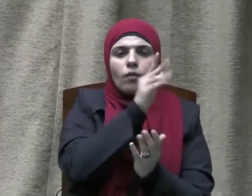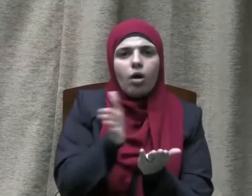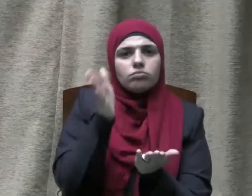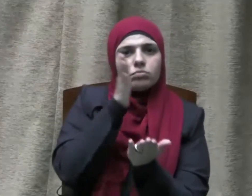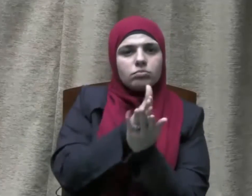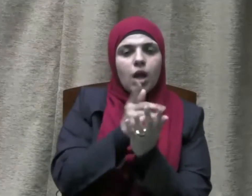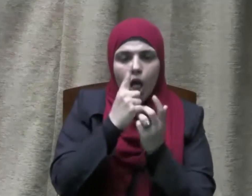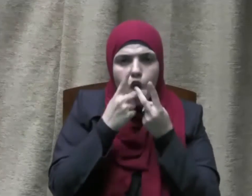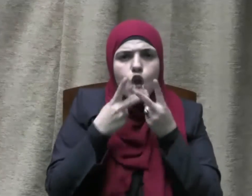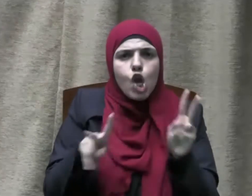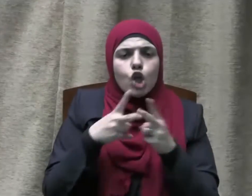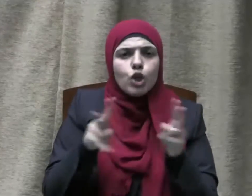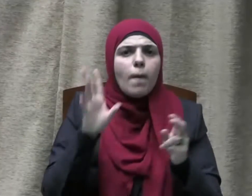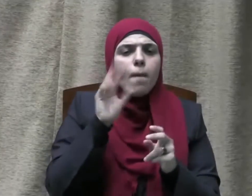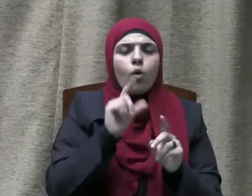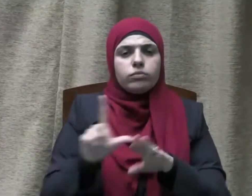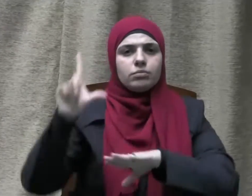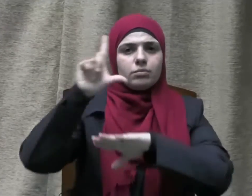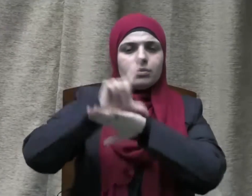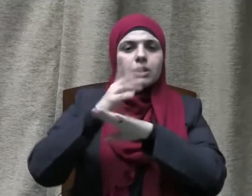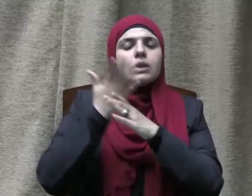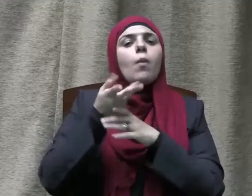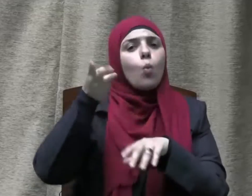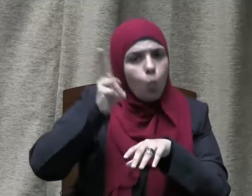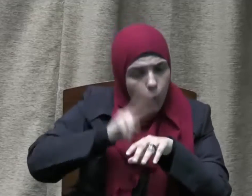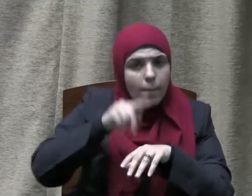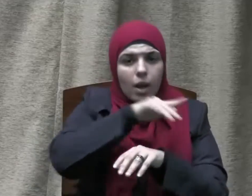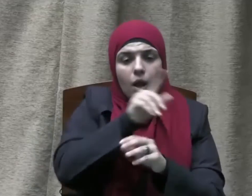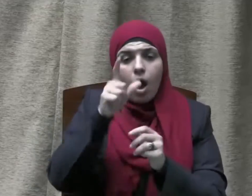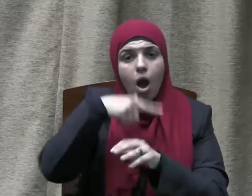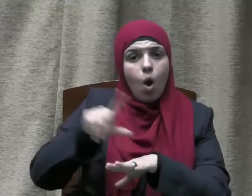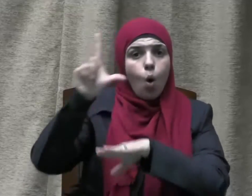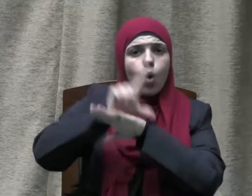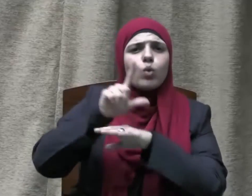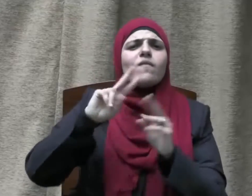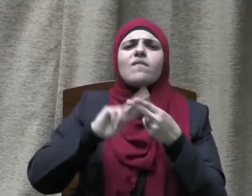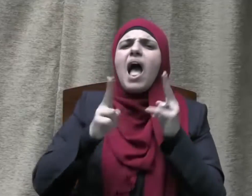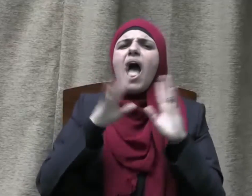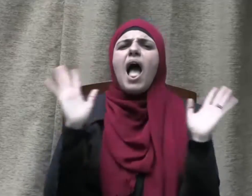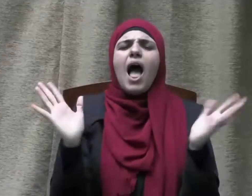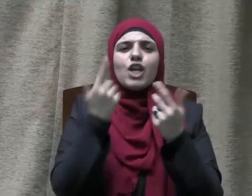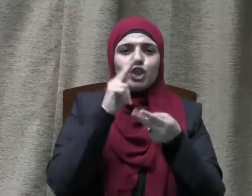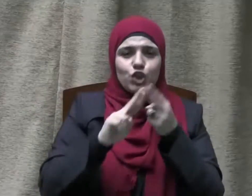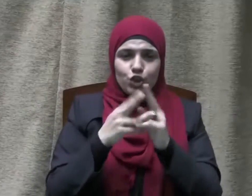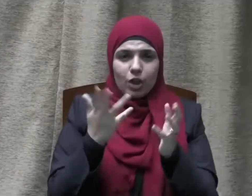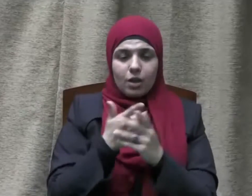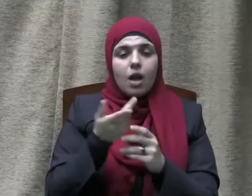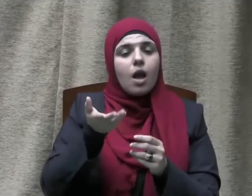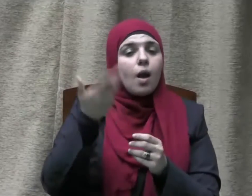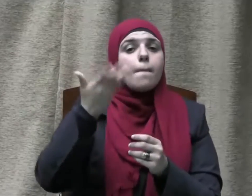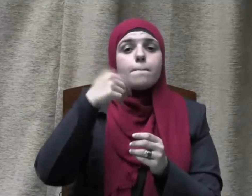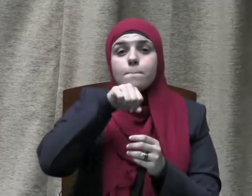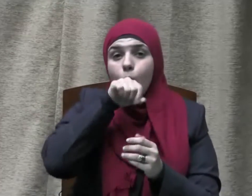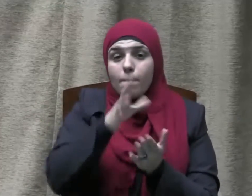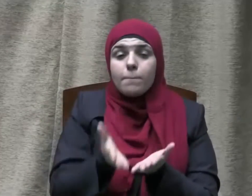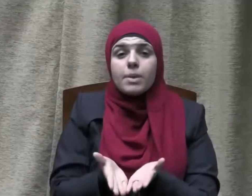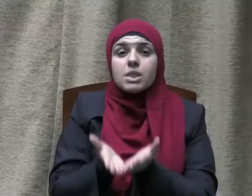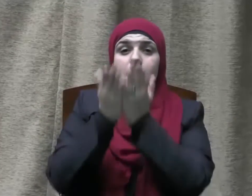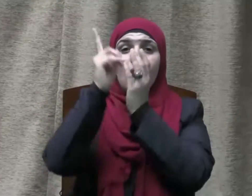الإيجابية كما كان أسوة وقدوة في كل شيء فكان صلى الله عليه وسلم